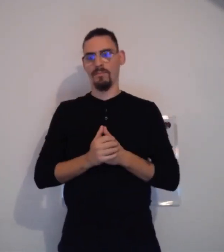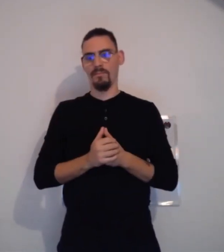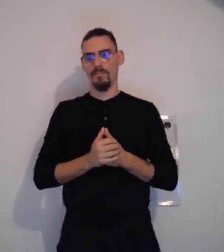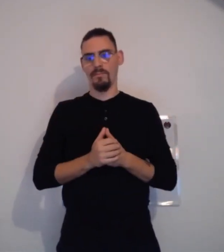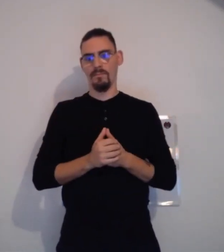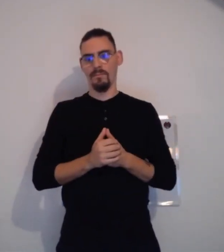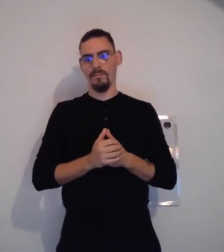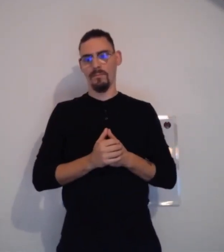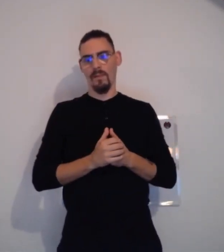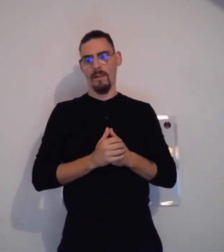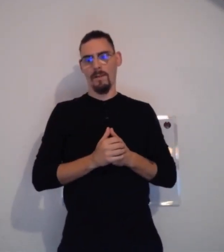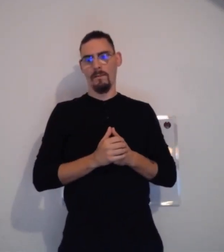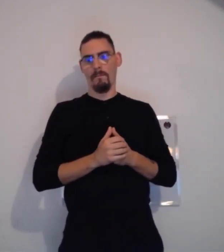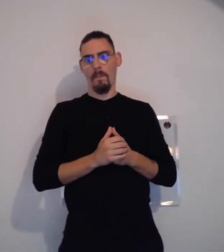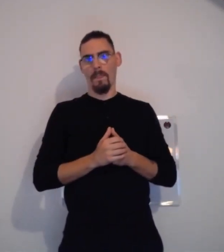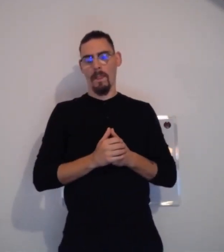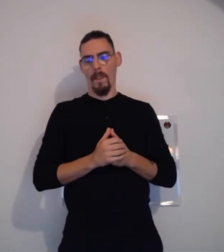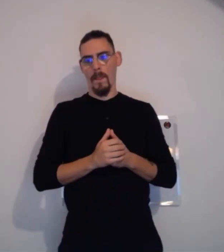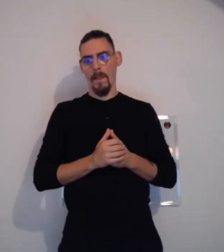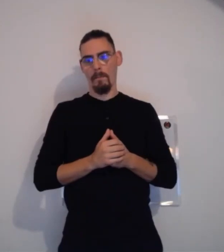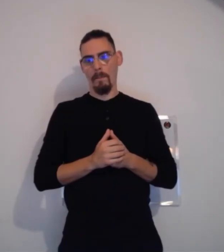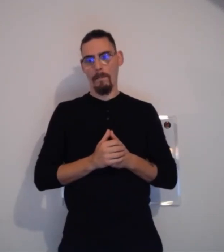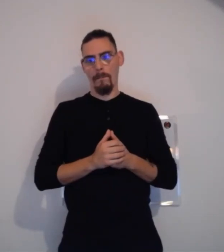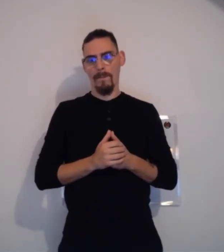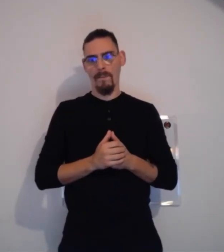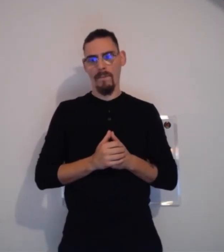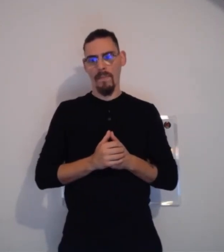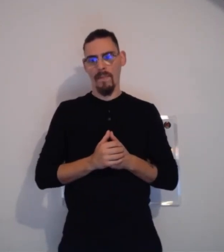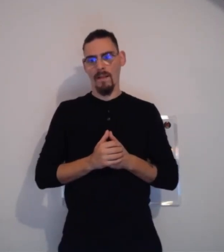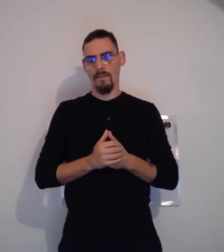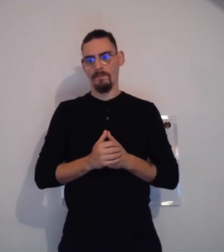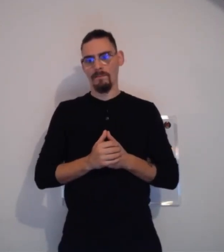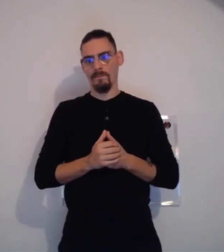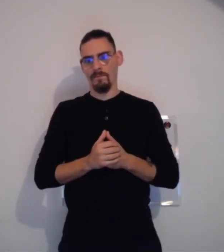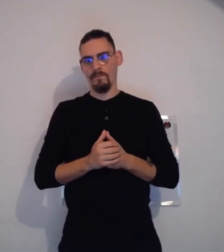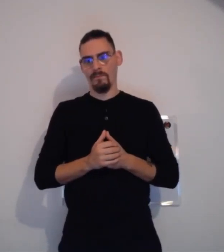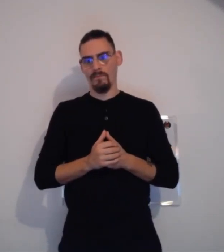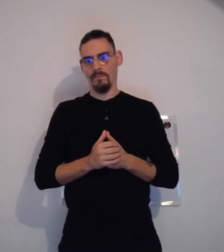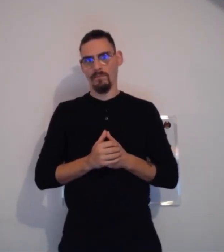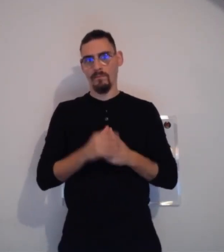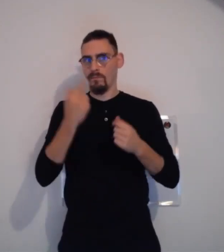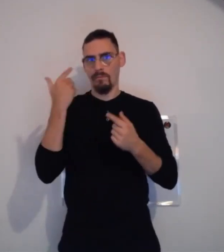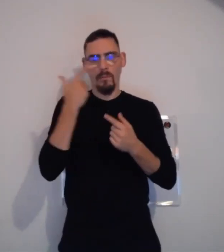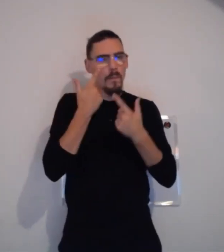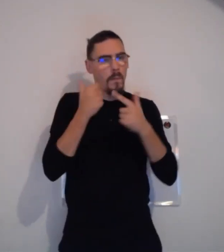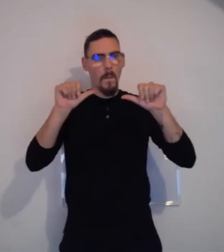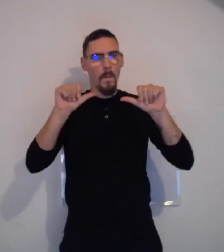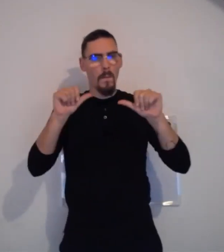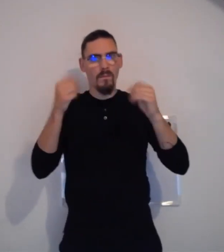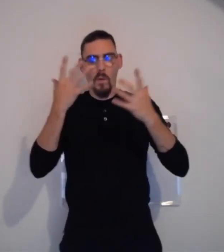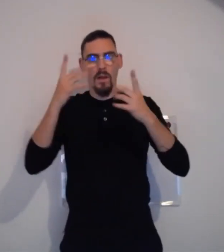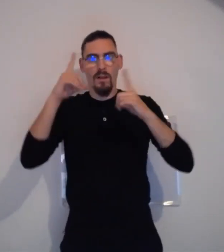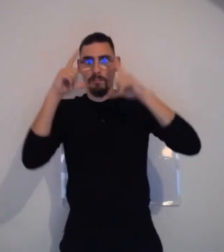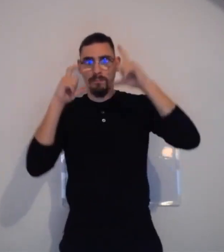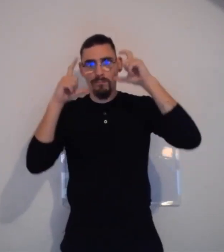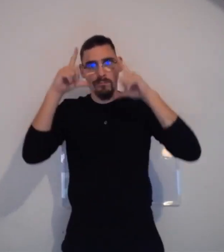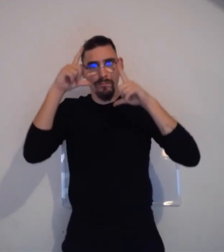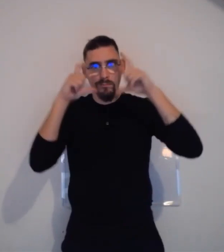? Alors, en langue des signes, il y une différence entre ces deux mots.